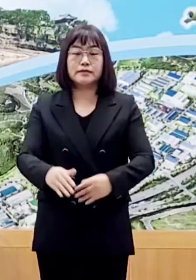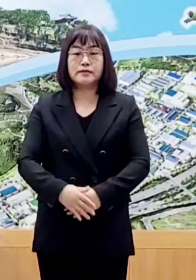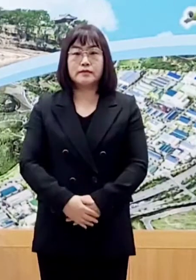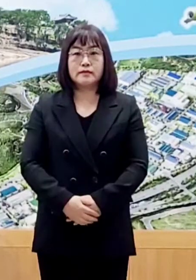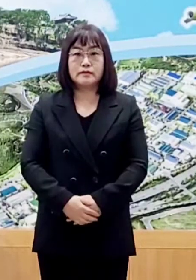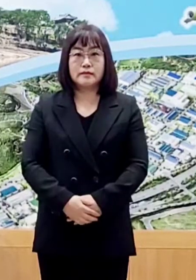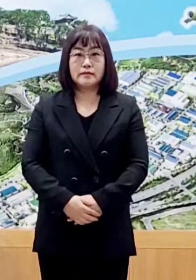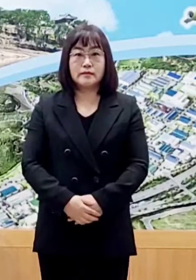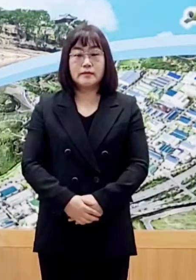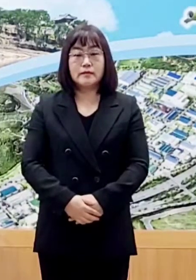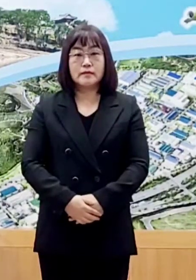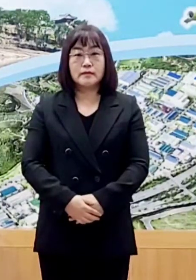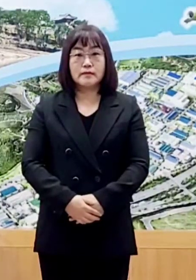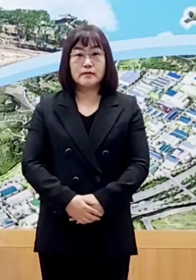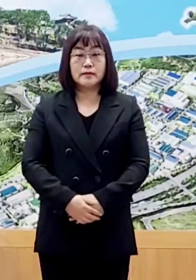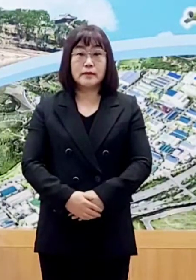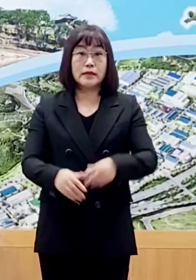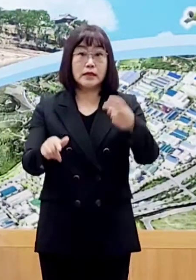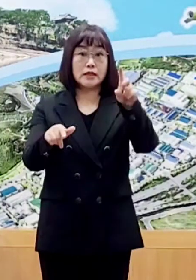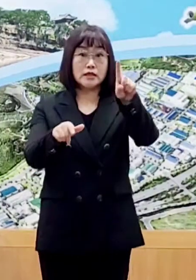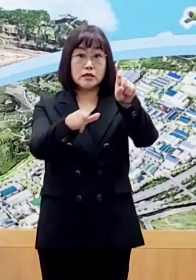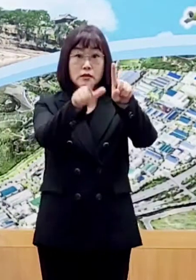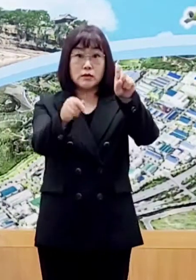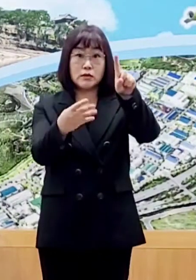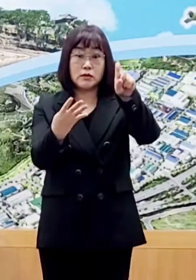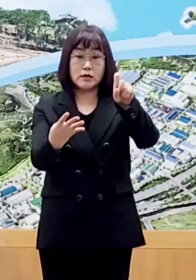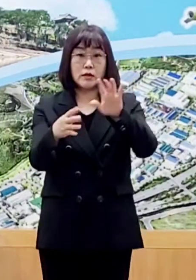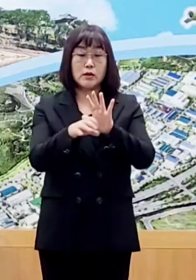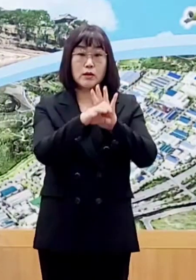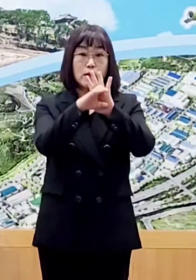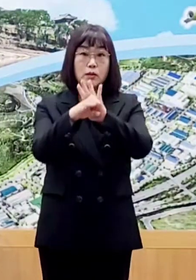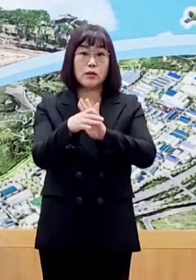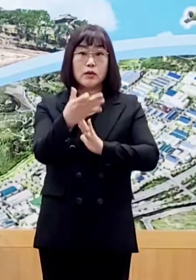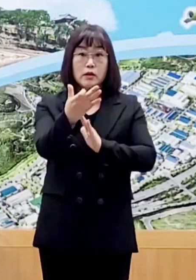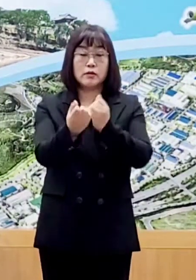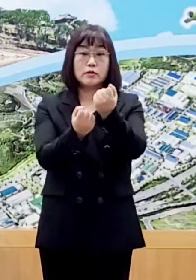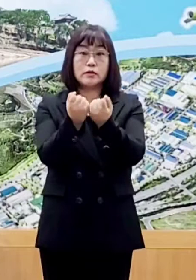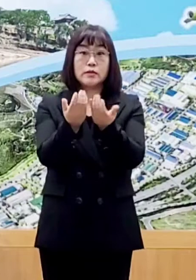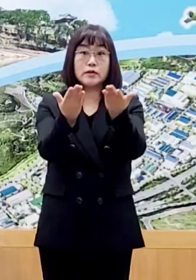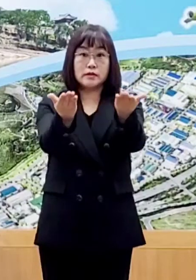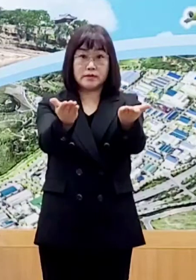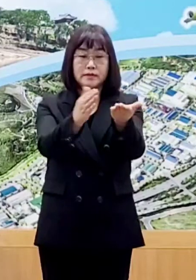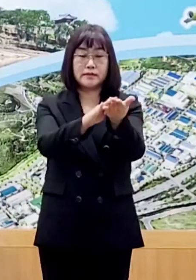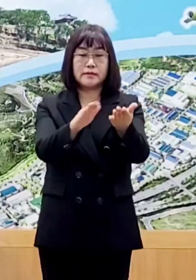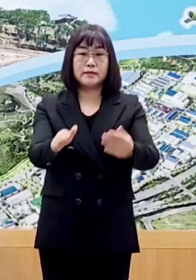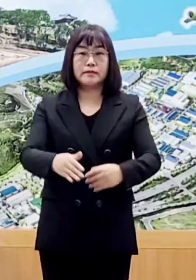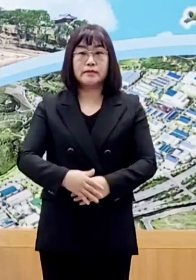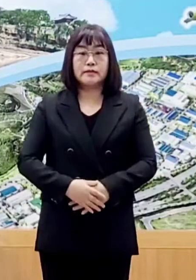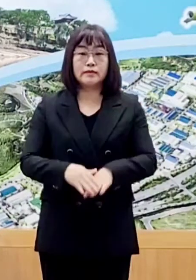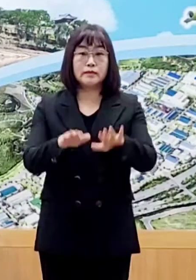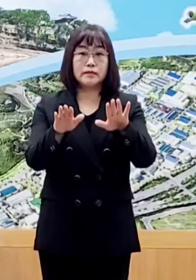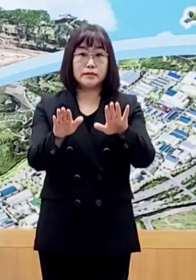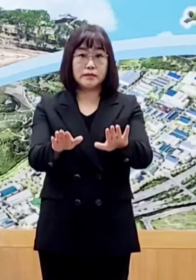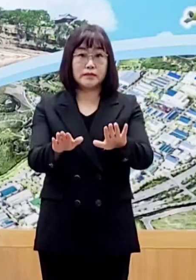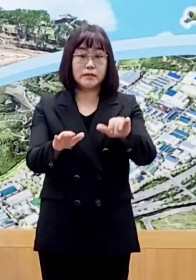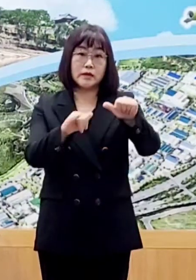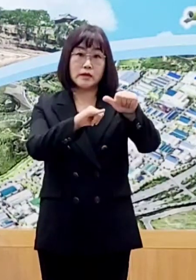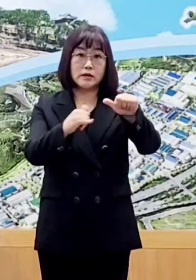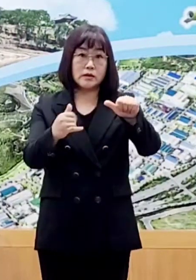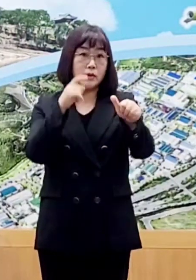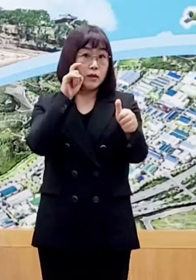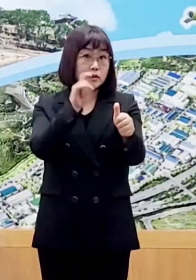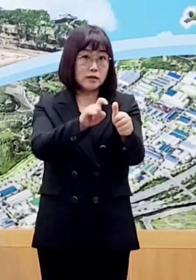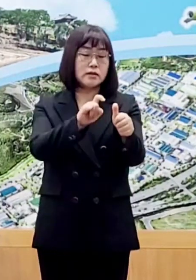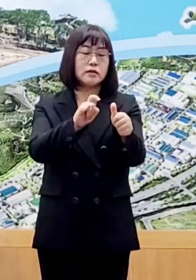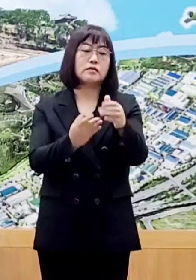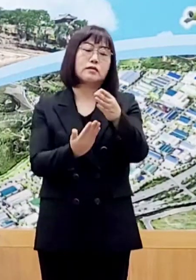11월 4일 코로나19 상황 브리핑을 시작하겠습니다. 오늘 5명의